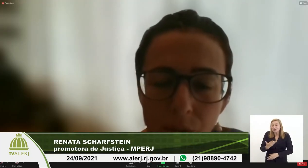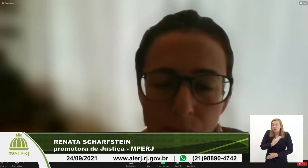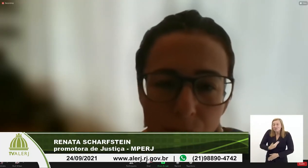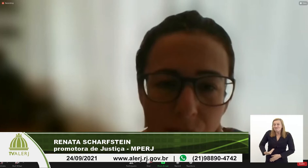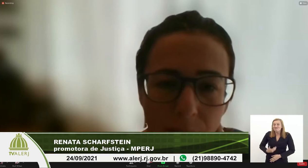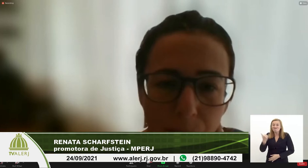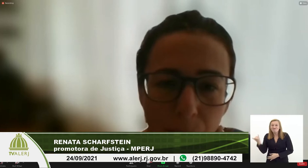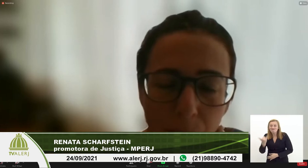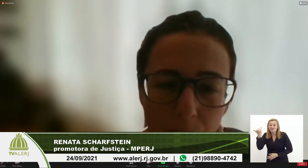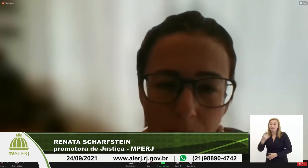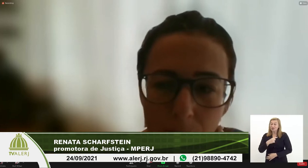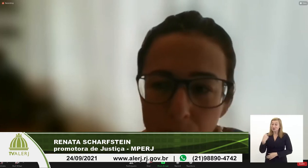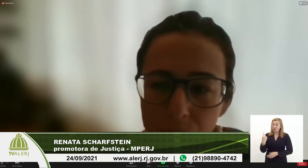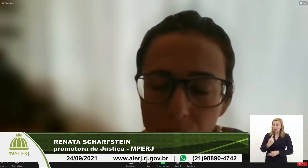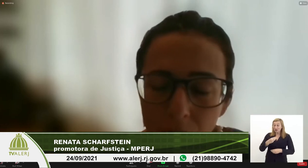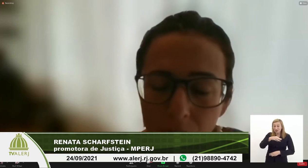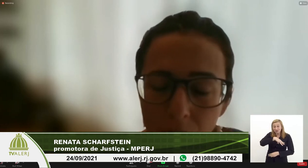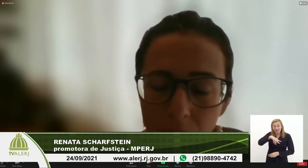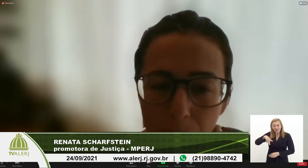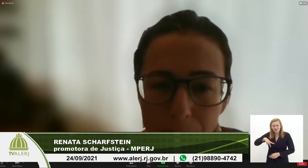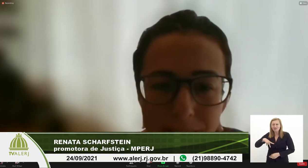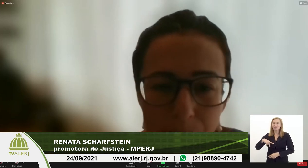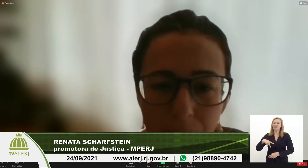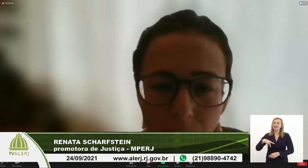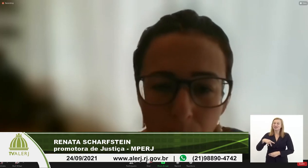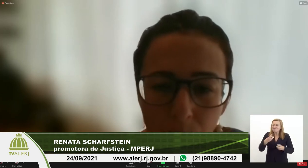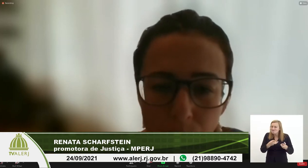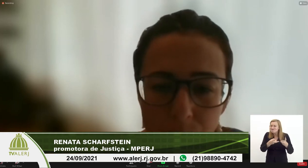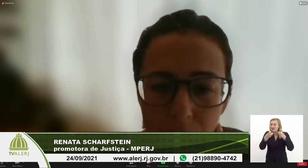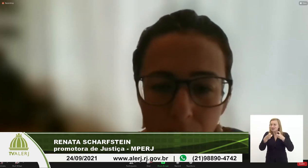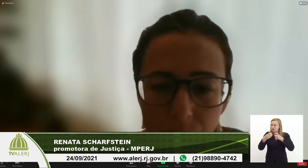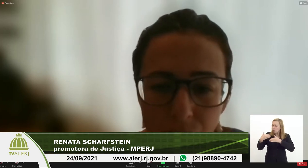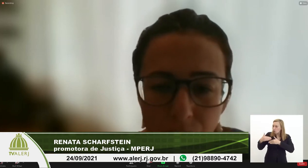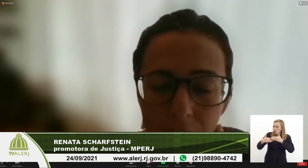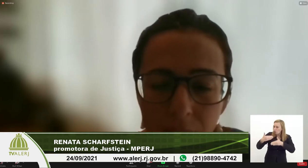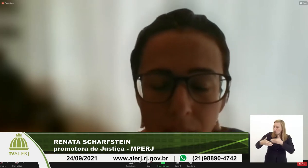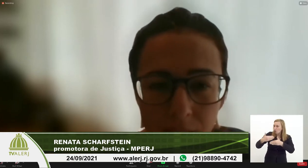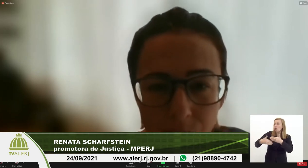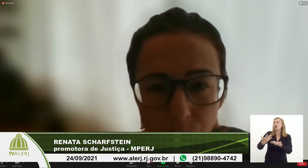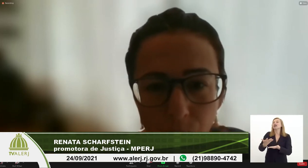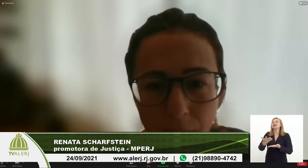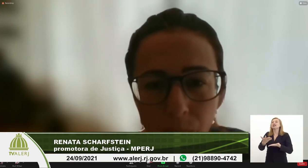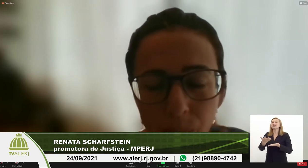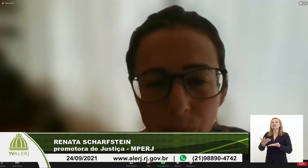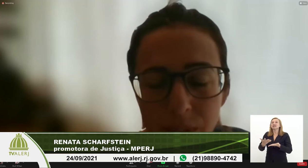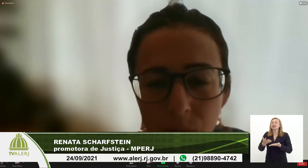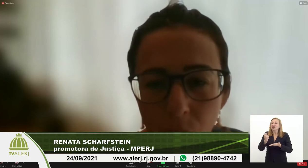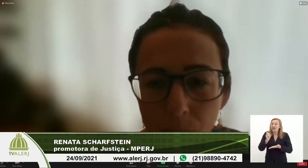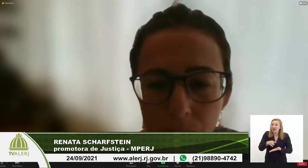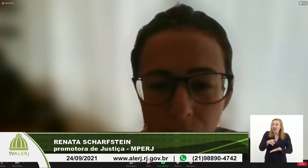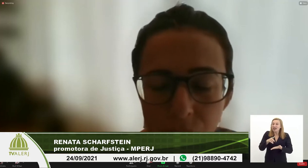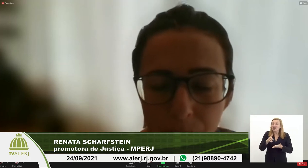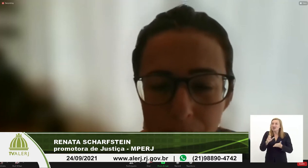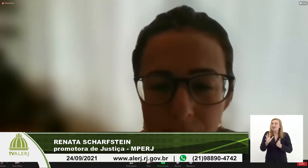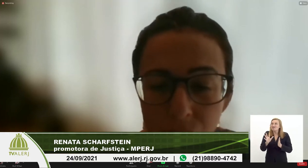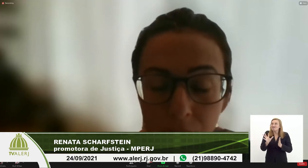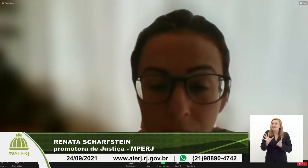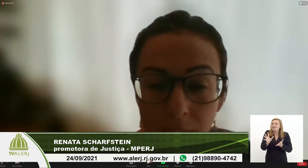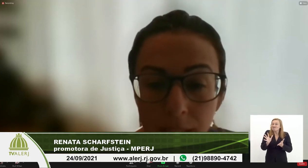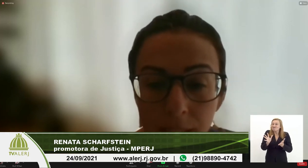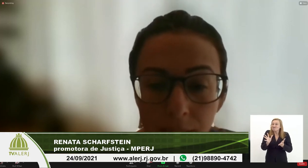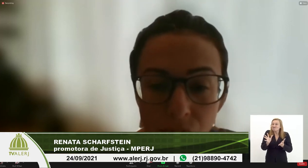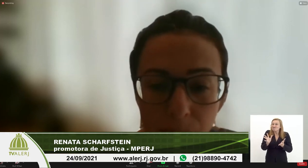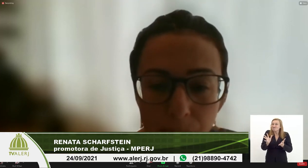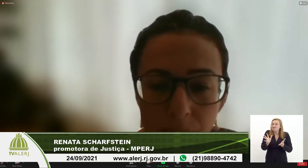nós do Ministério Público temos percebido ao longo dos anos né isso é um sintoma logicamente